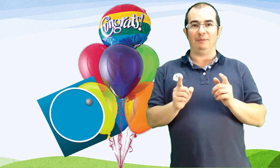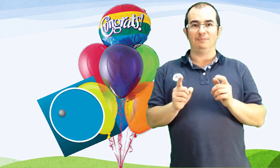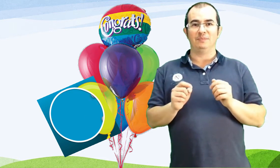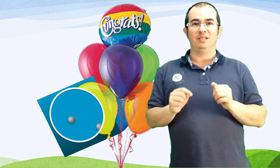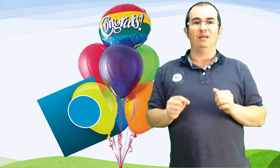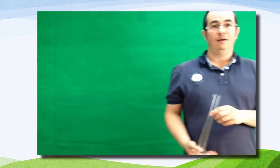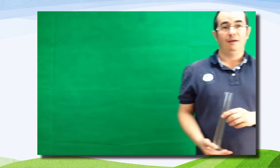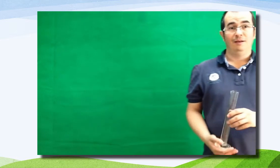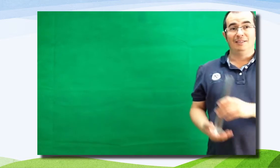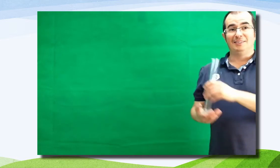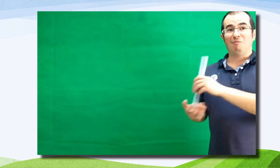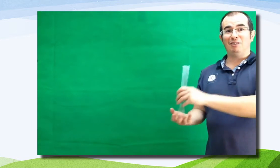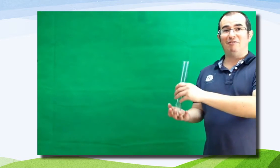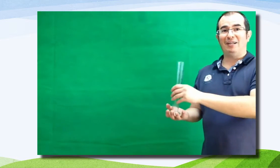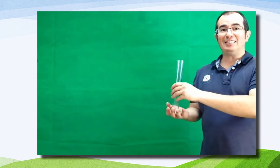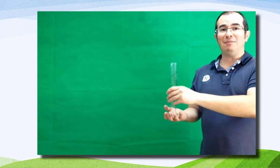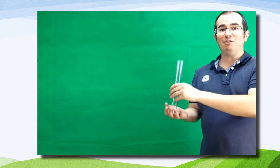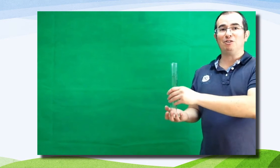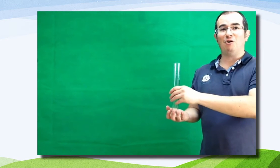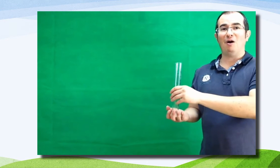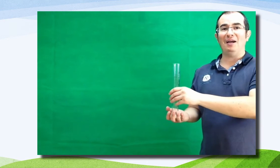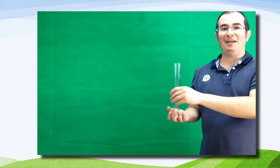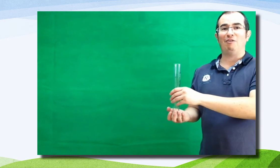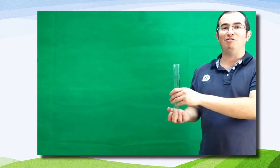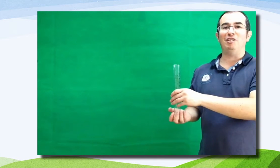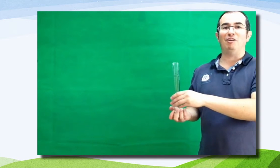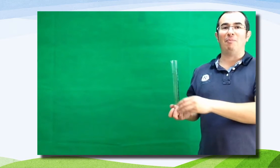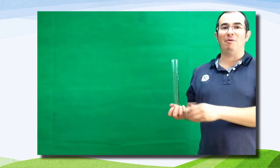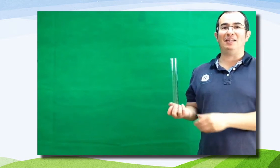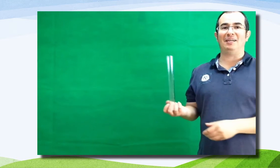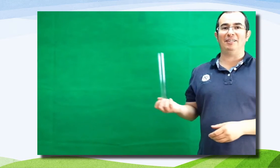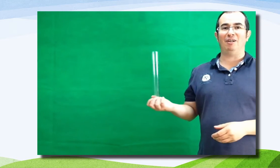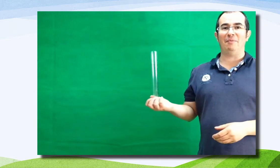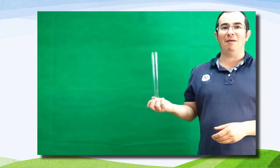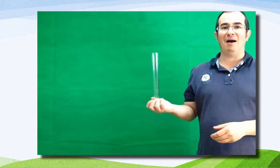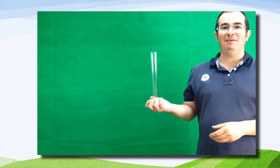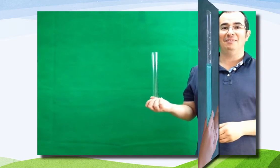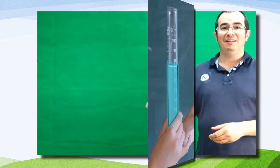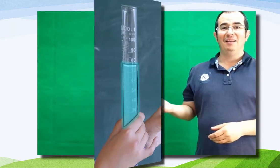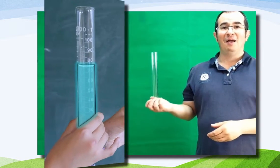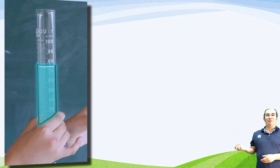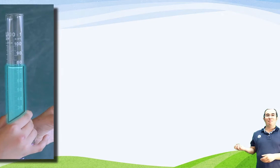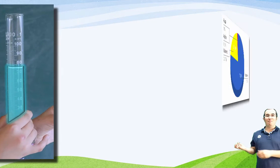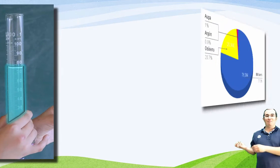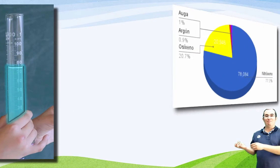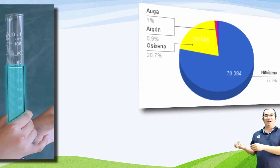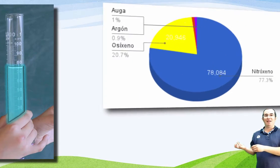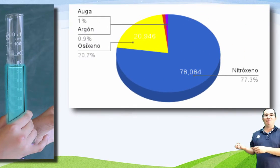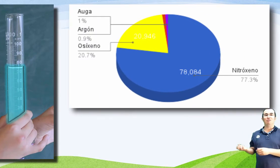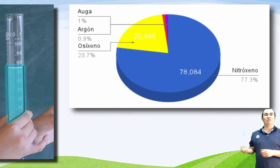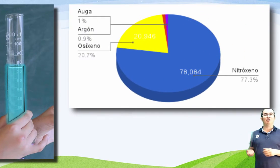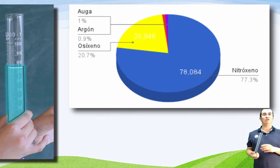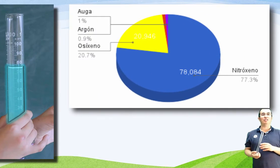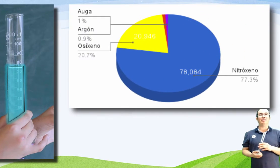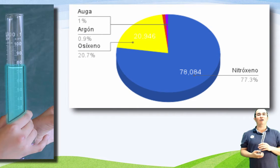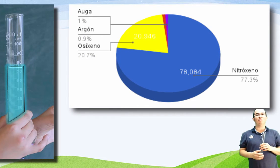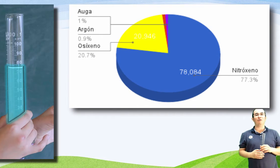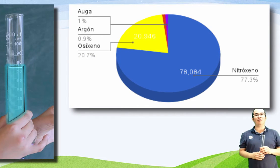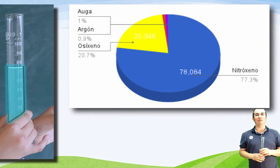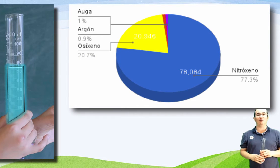Se cuantificásemos o aire contido na probeta Que teño na miña man Veríamos que o 78% do